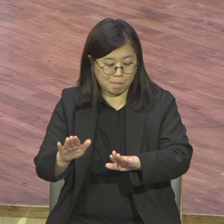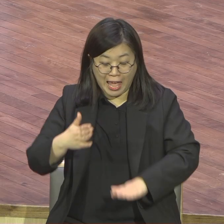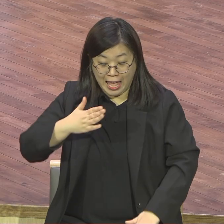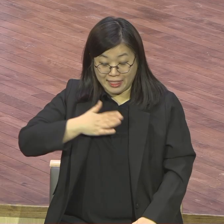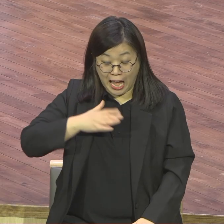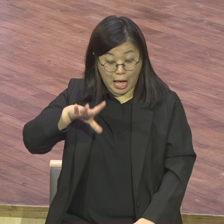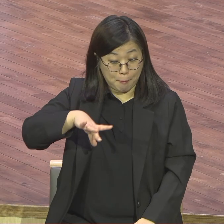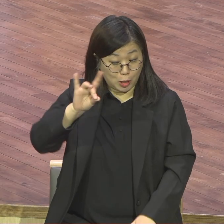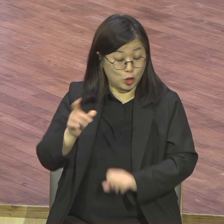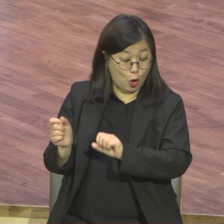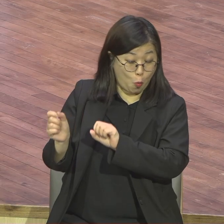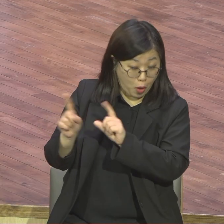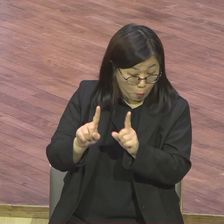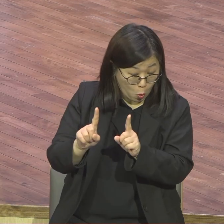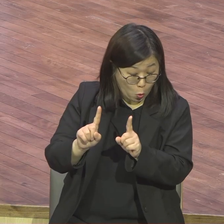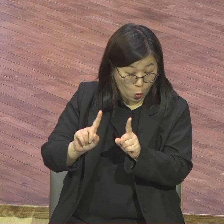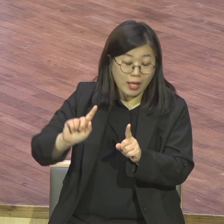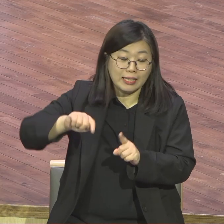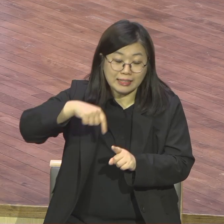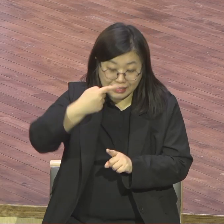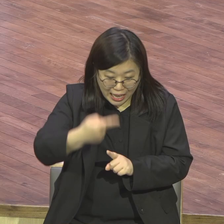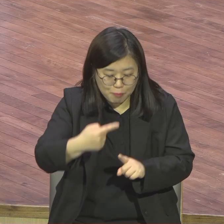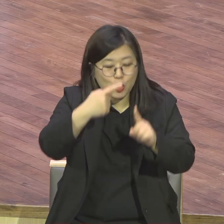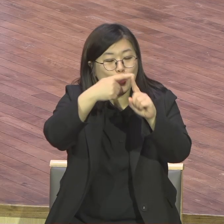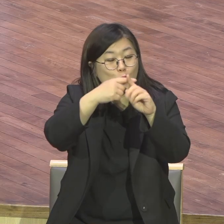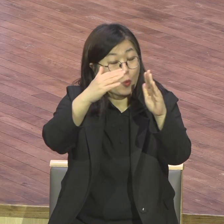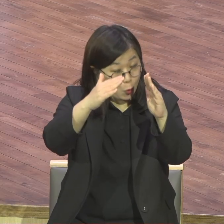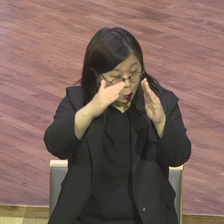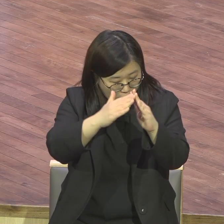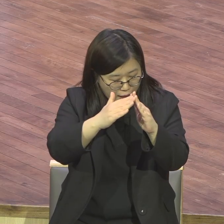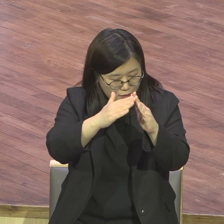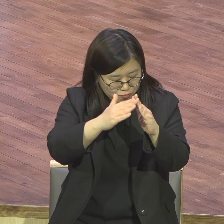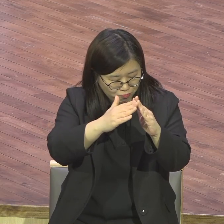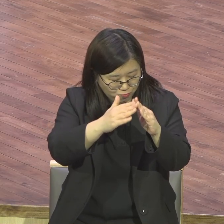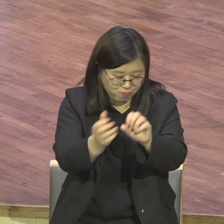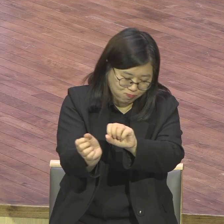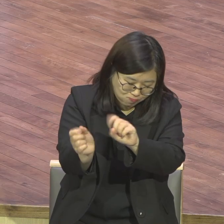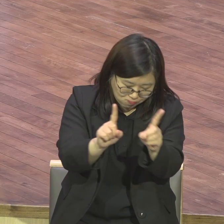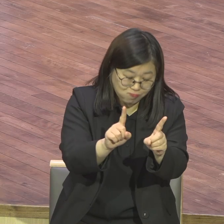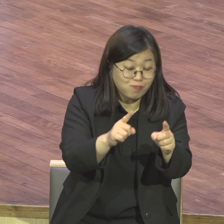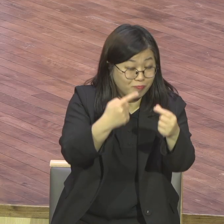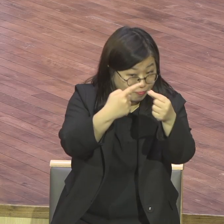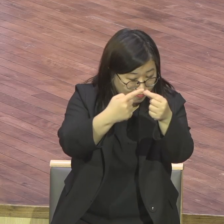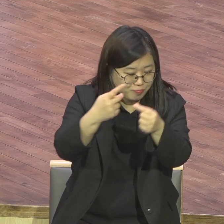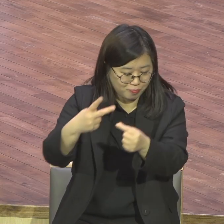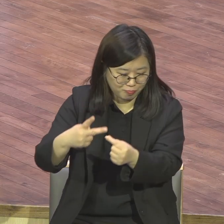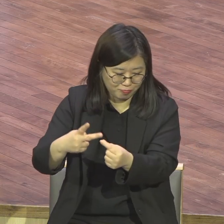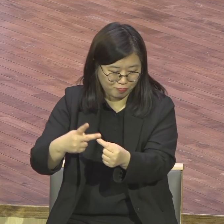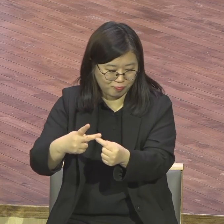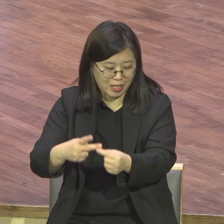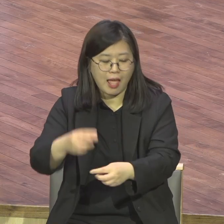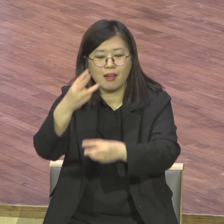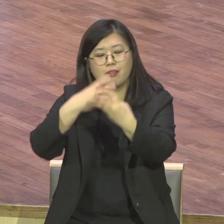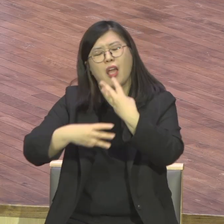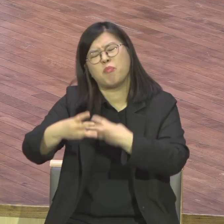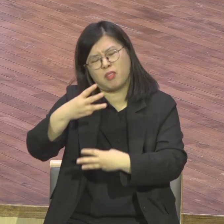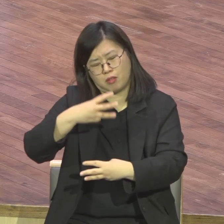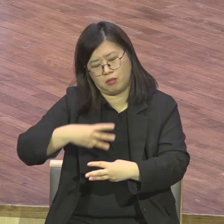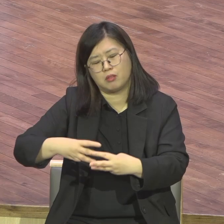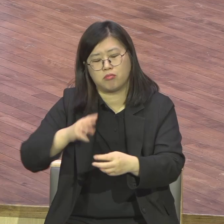본당 헌당의 본질적 이유가 뭐냐 헌당의 본질적 이유 본당 왜 해야